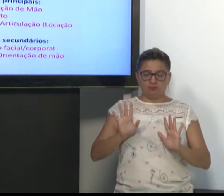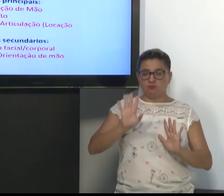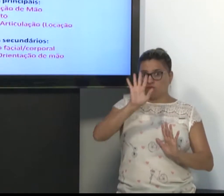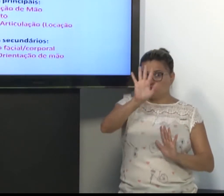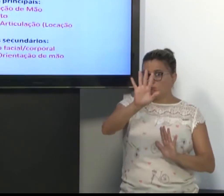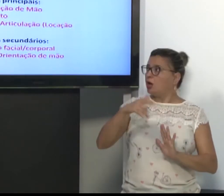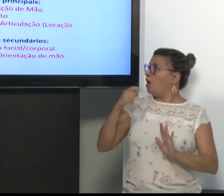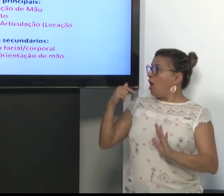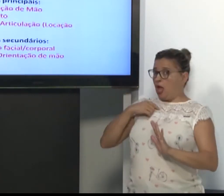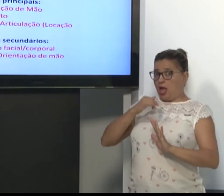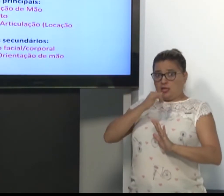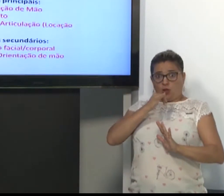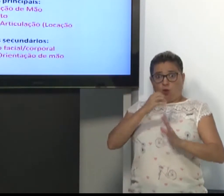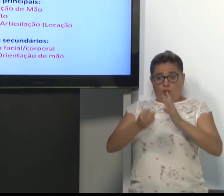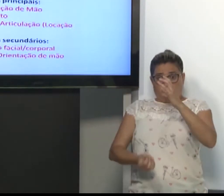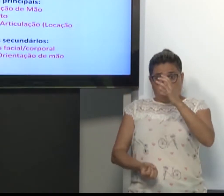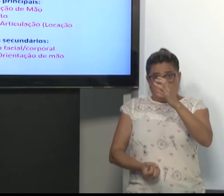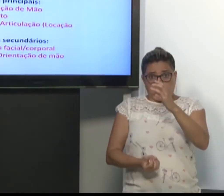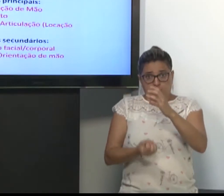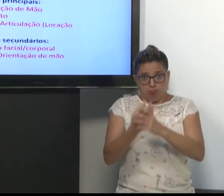Então, para ser criado um sinal.